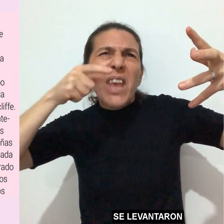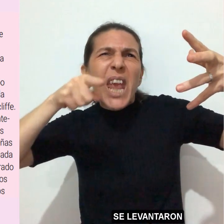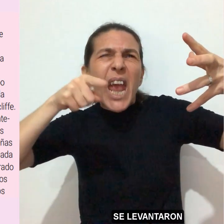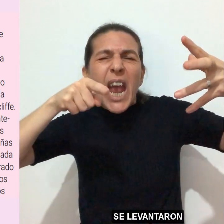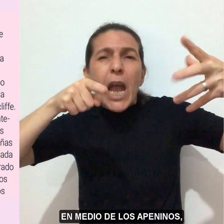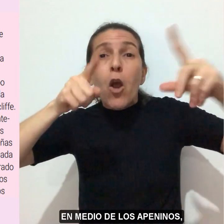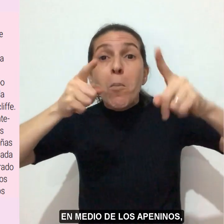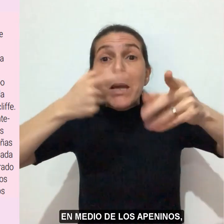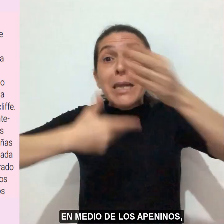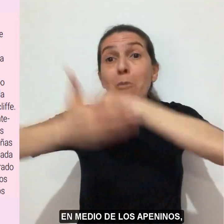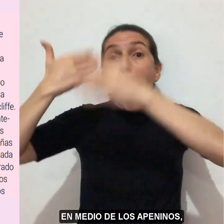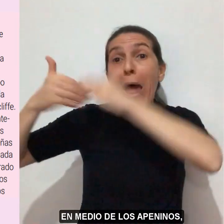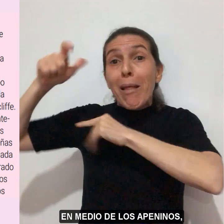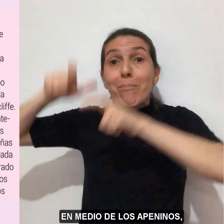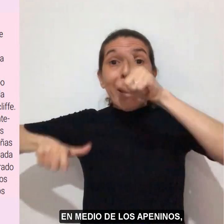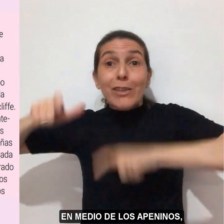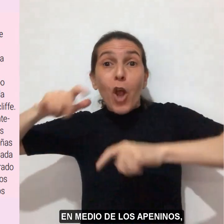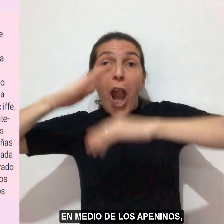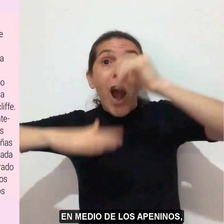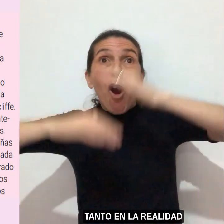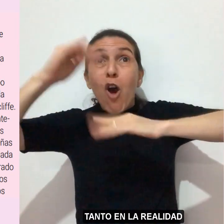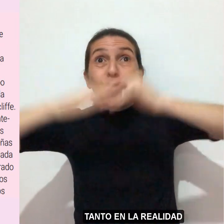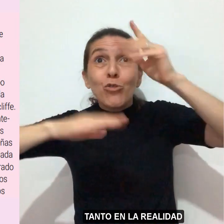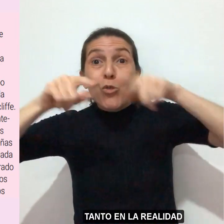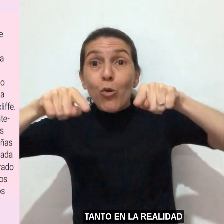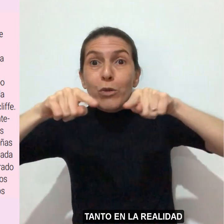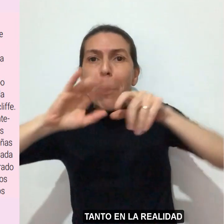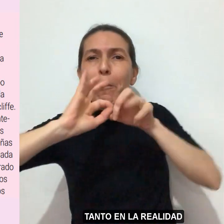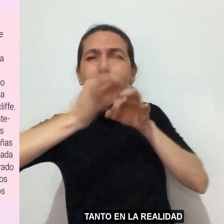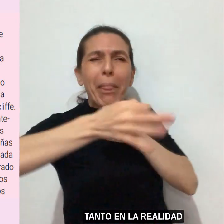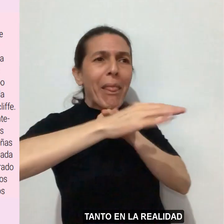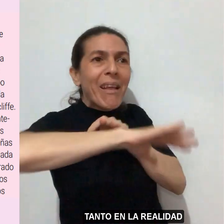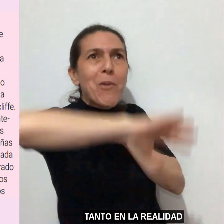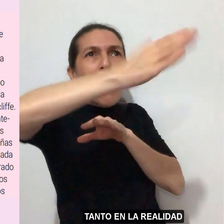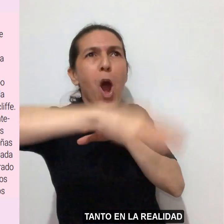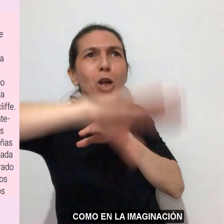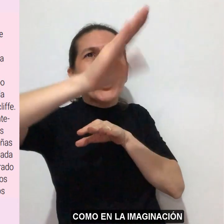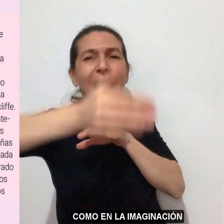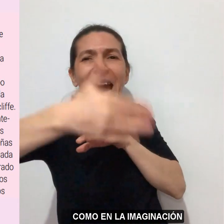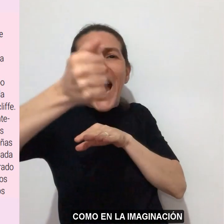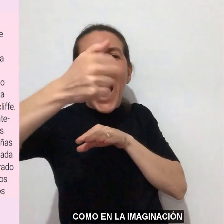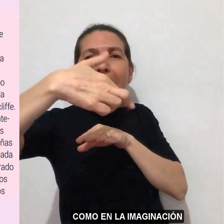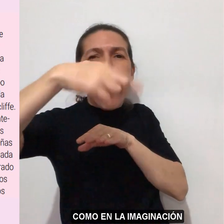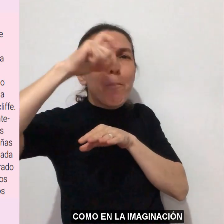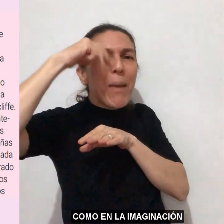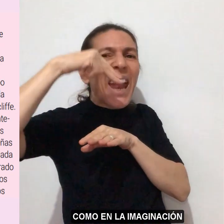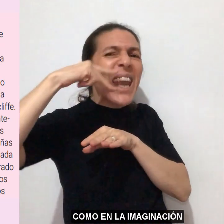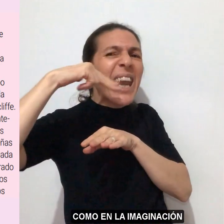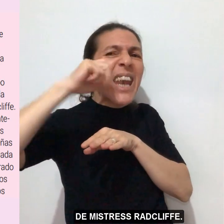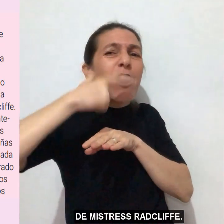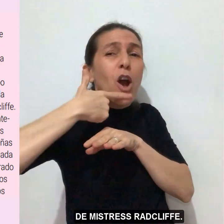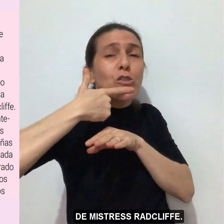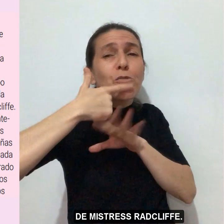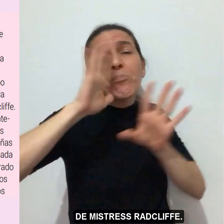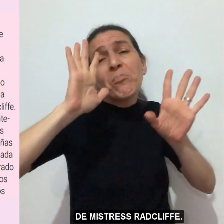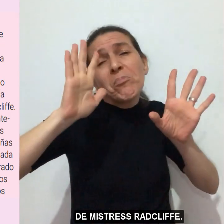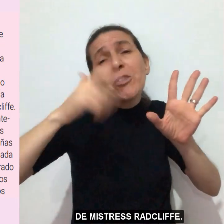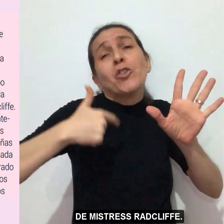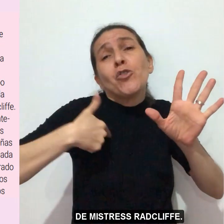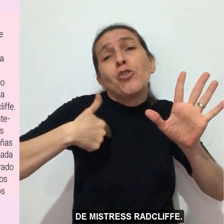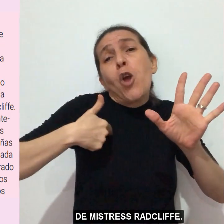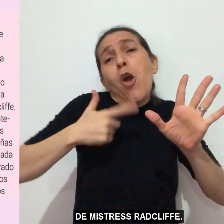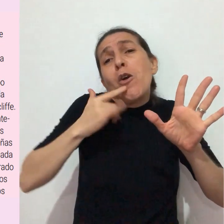levantaron en medio de los apeninos, tanto en la realidad como en la imaginación de Mistress